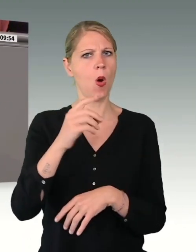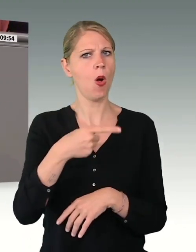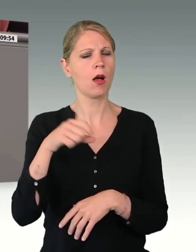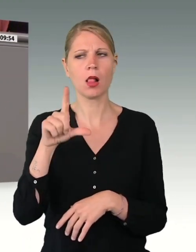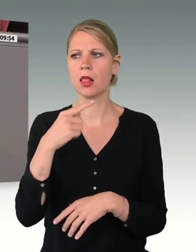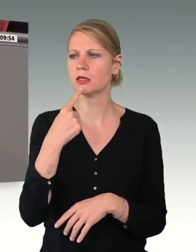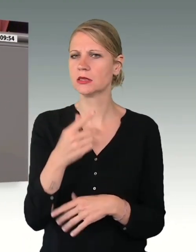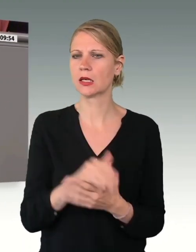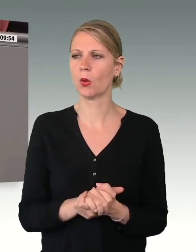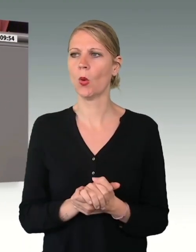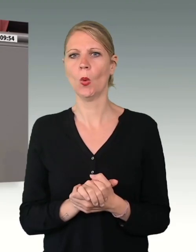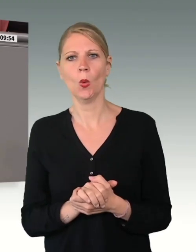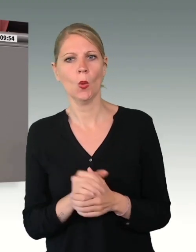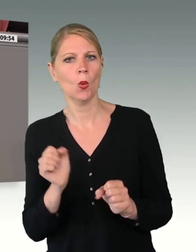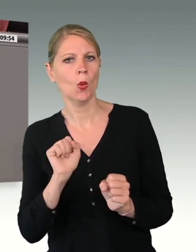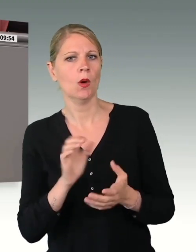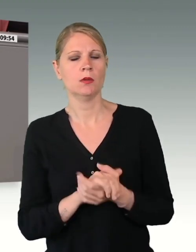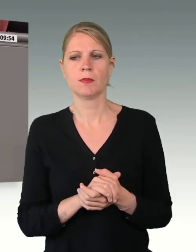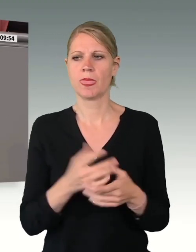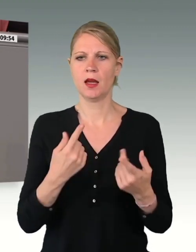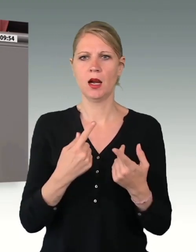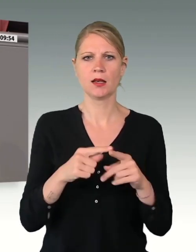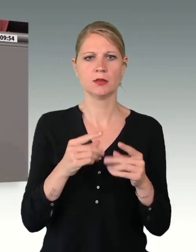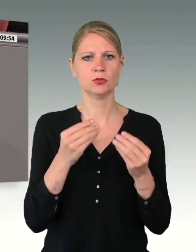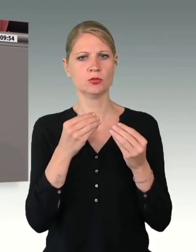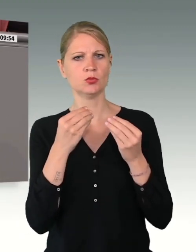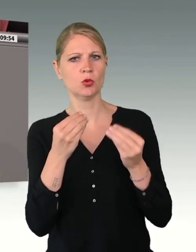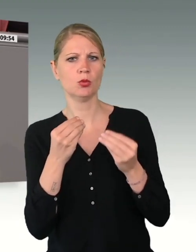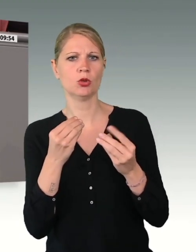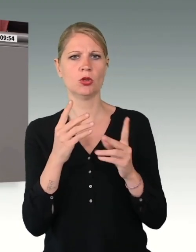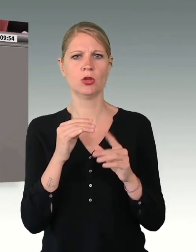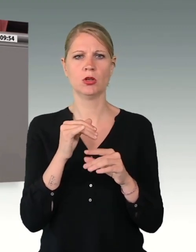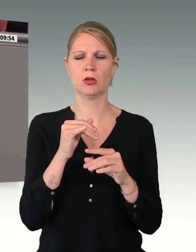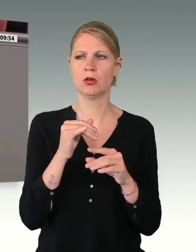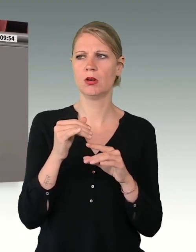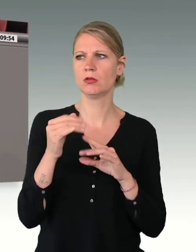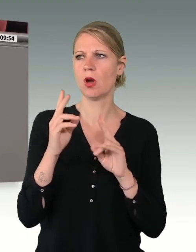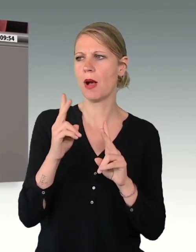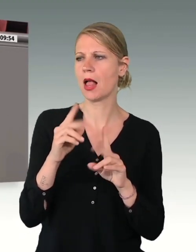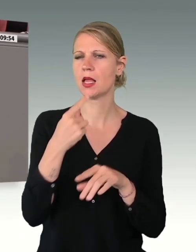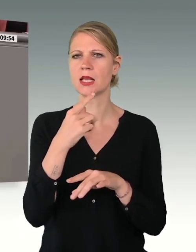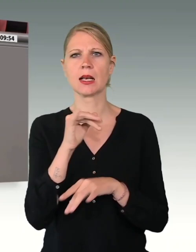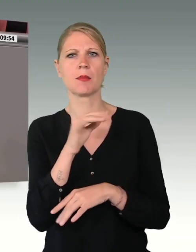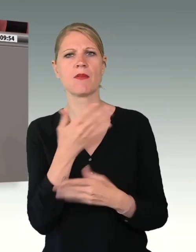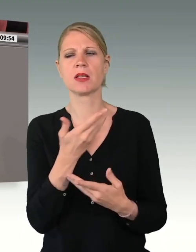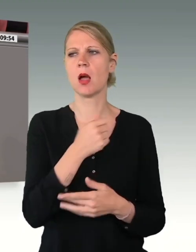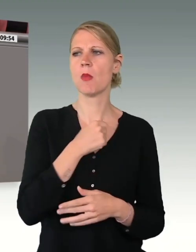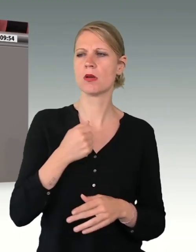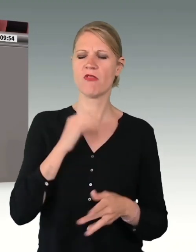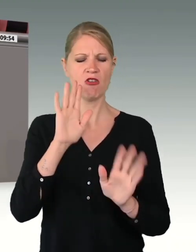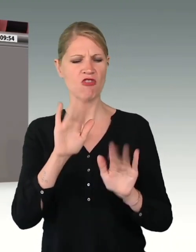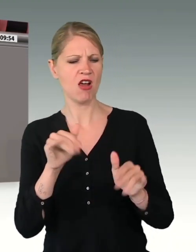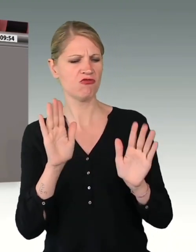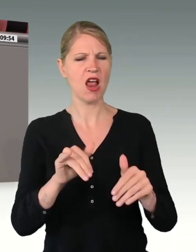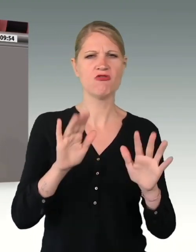erst einmal etwas anders als das sonst wiederkehrende Mantra, die Bundeswehr sei schlecht aufgestellt und hätte nicht genügend Geld. In den